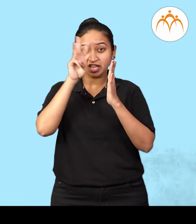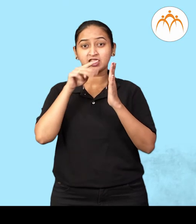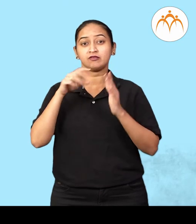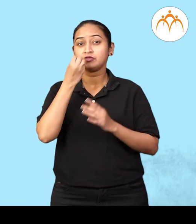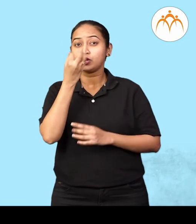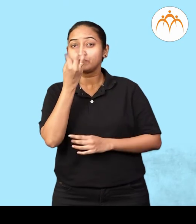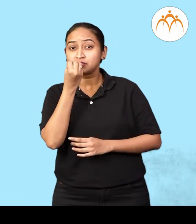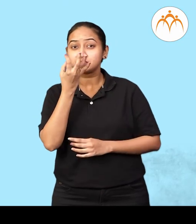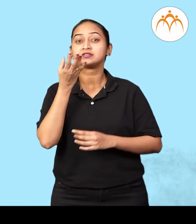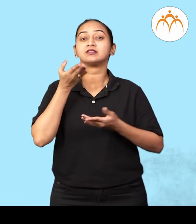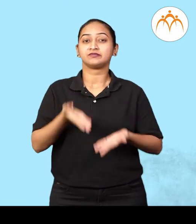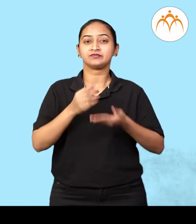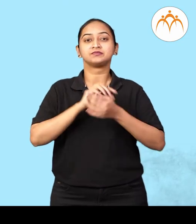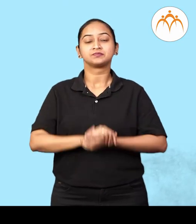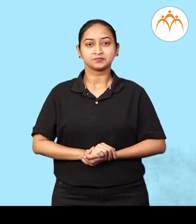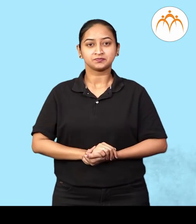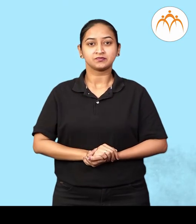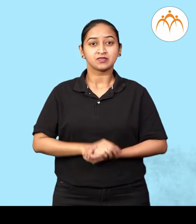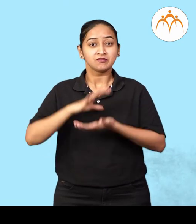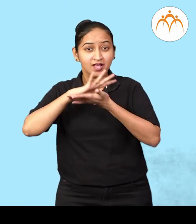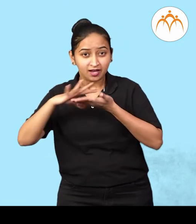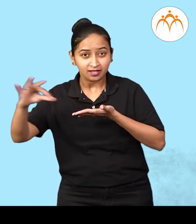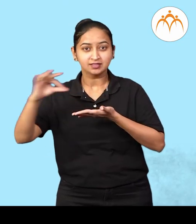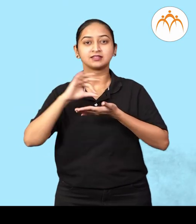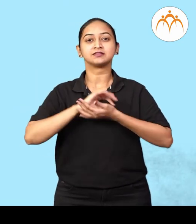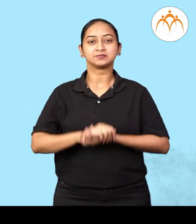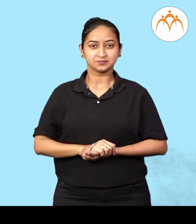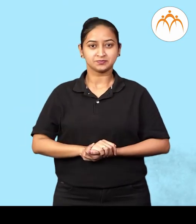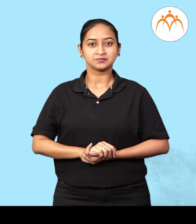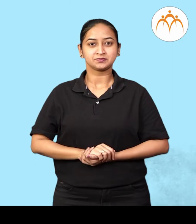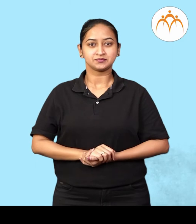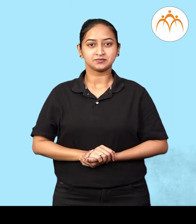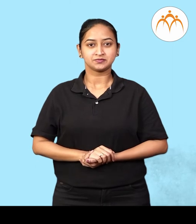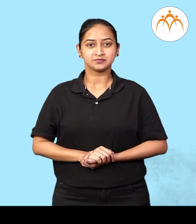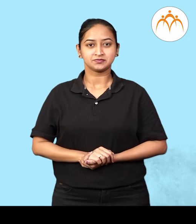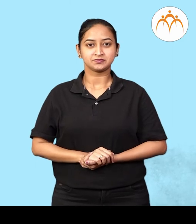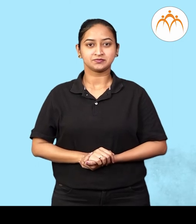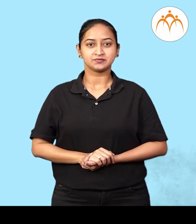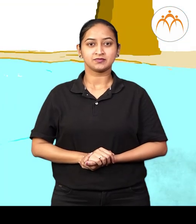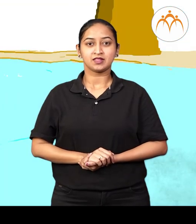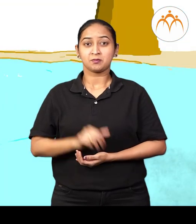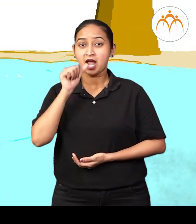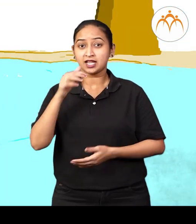फूल, सुमन, पान, परण, पाणी,